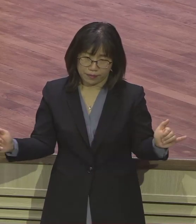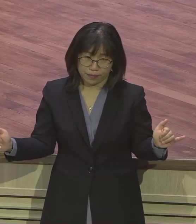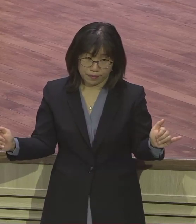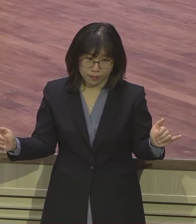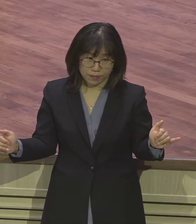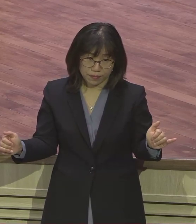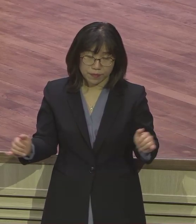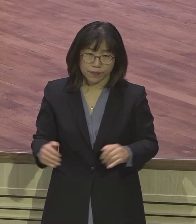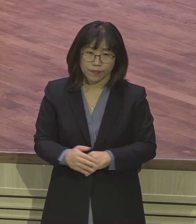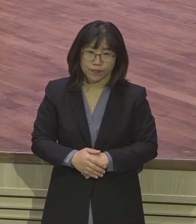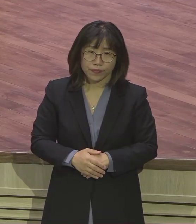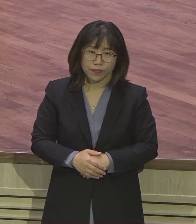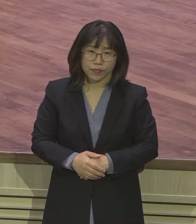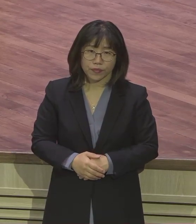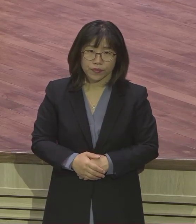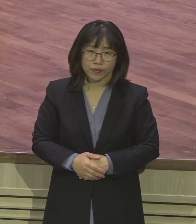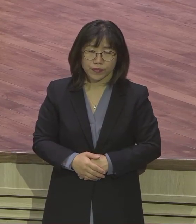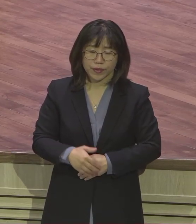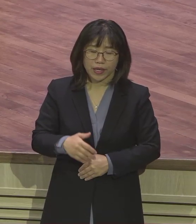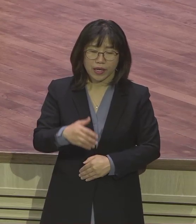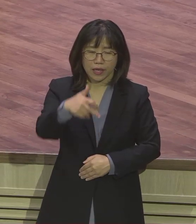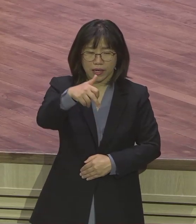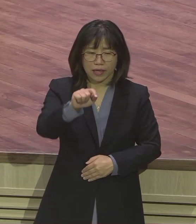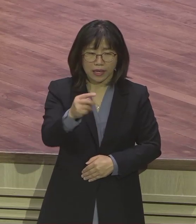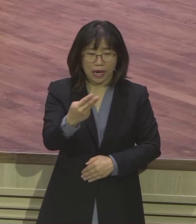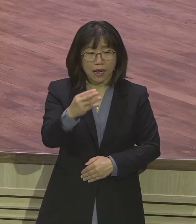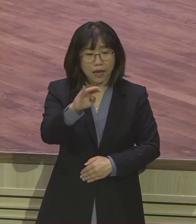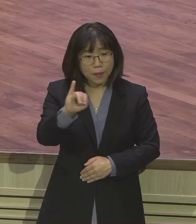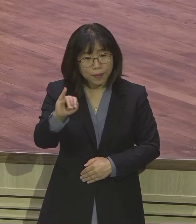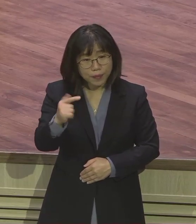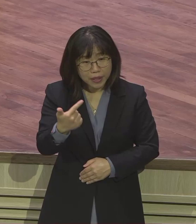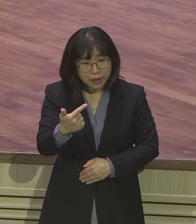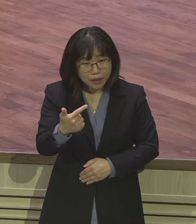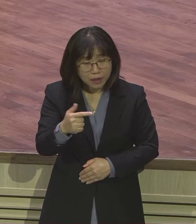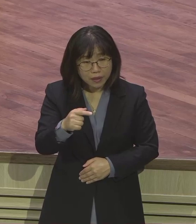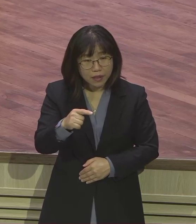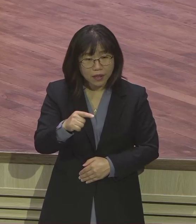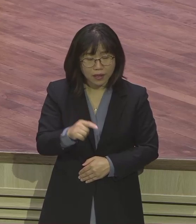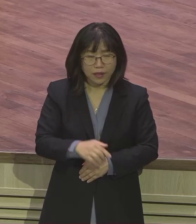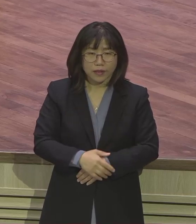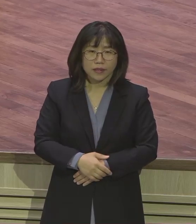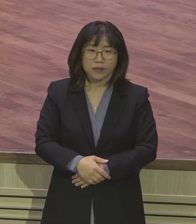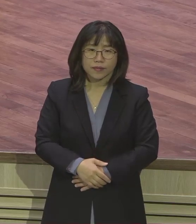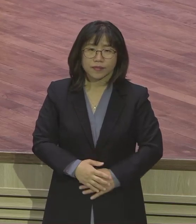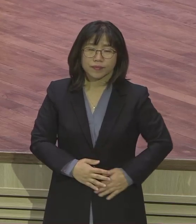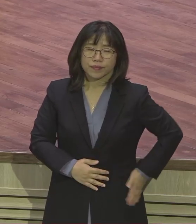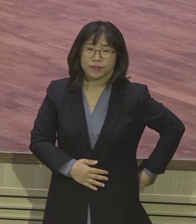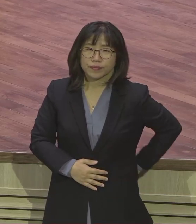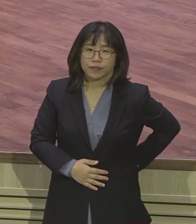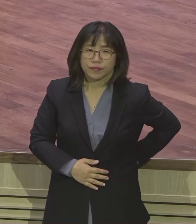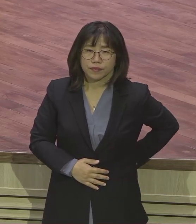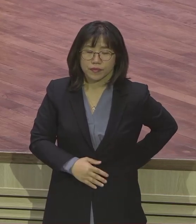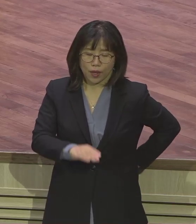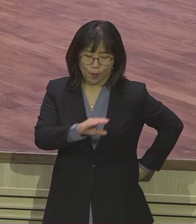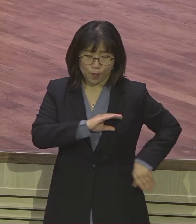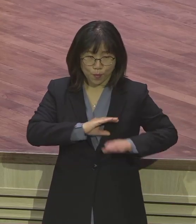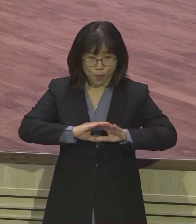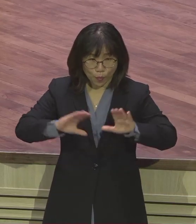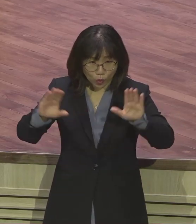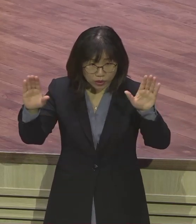종교개혁자 요한 칼비는 이 부분에서 이렇게 주석을 달았습니다. 아마 특별한 것에 대한 약속,